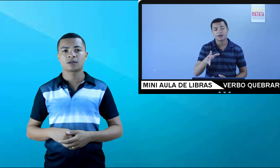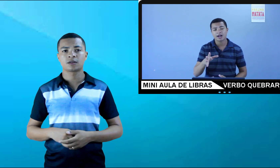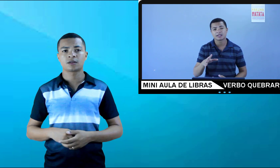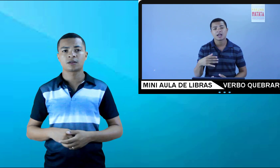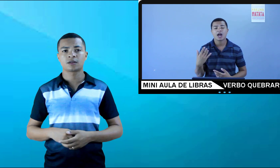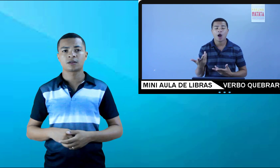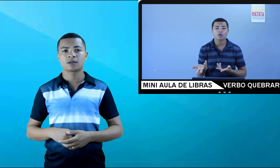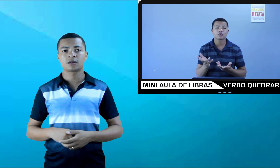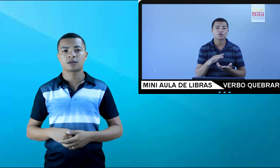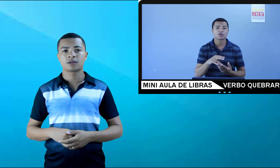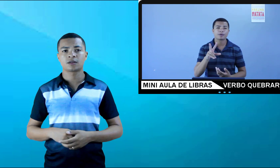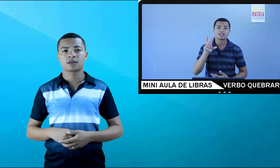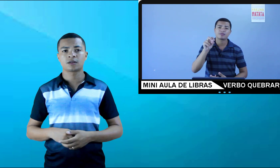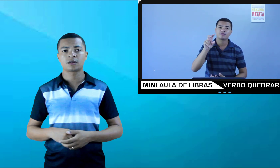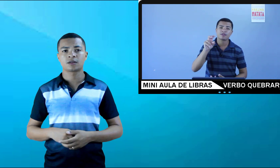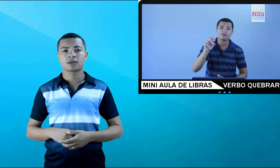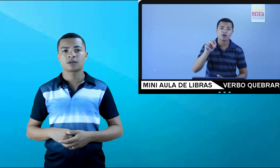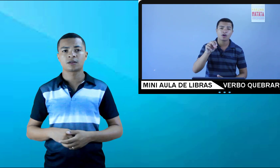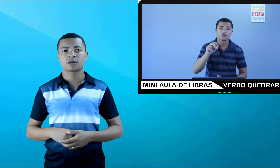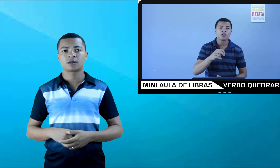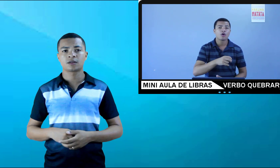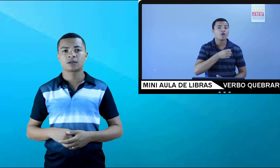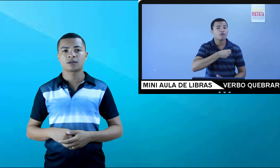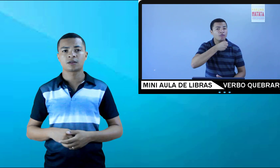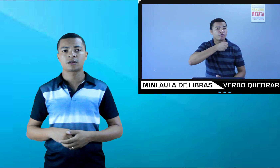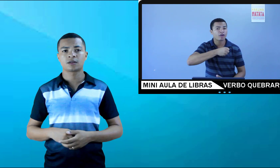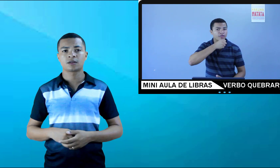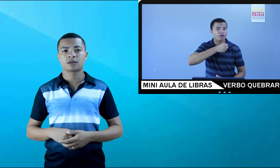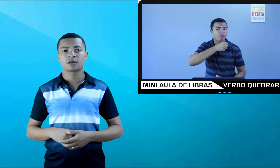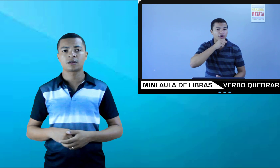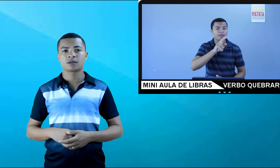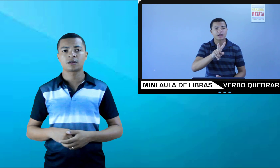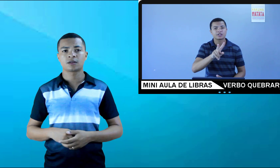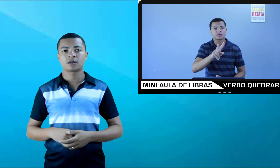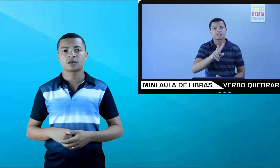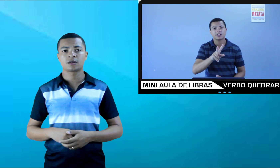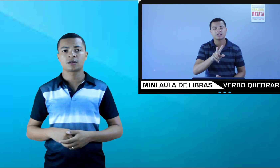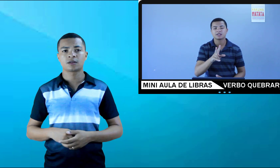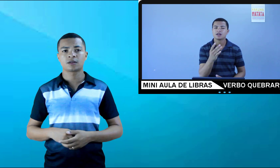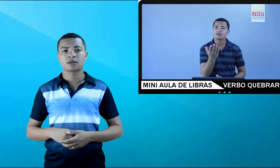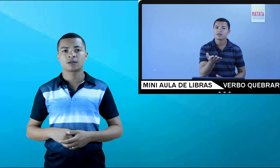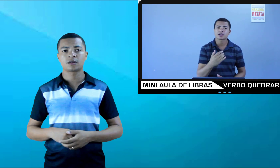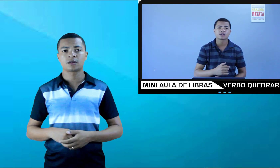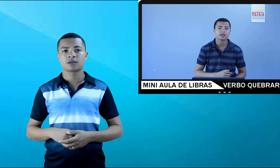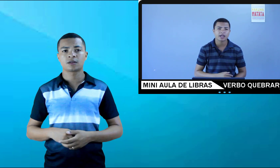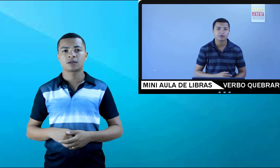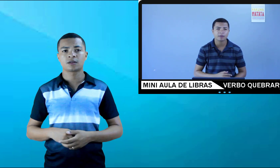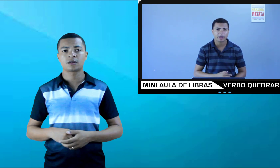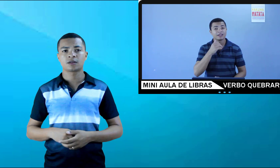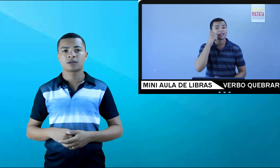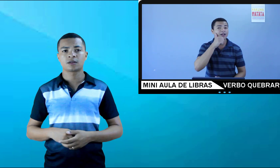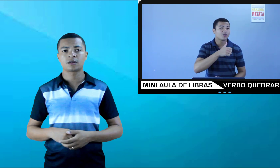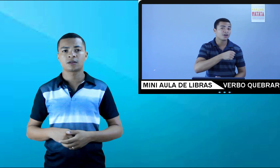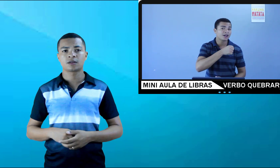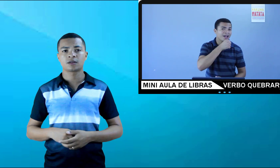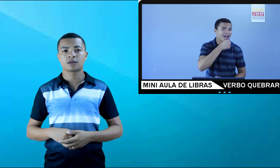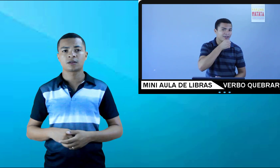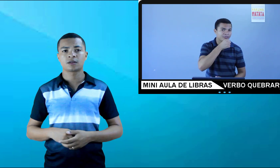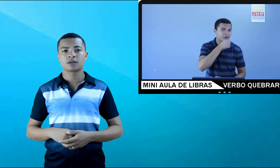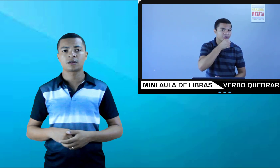faz. Alguns usam, por exemplo, vovó ou vovó. Bate duas vezes. Fica a seu critério também. Então, ó, avó.